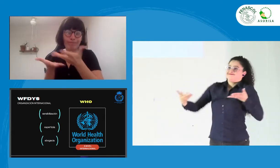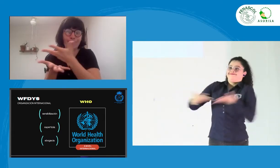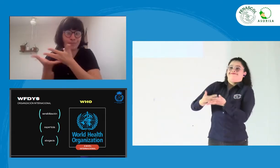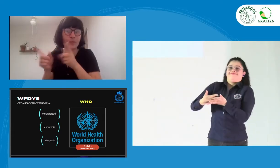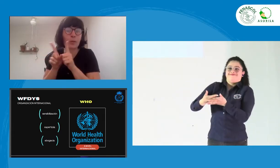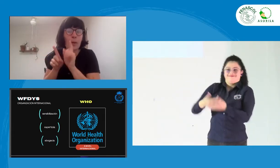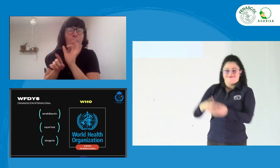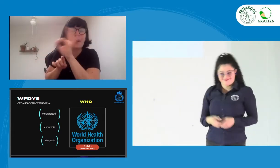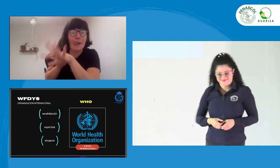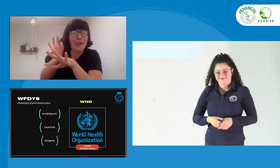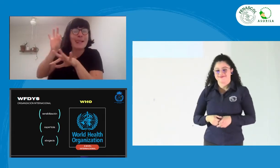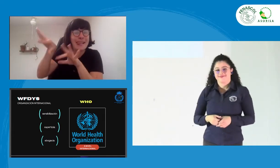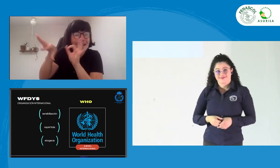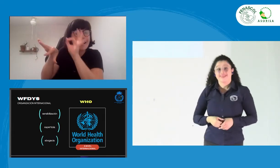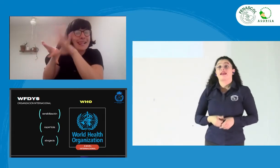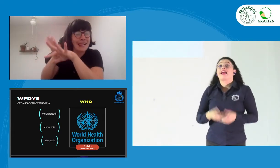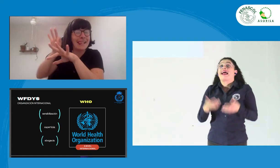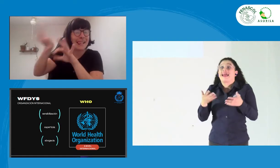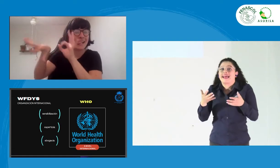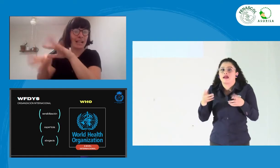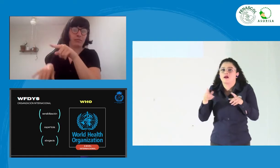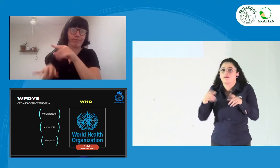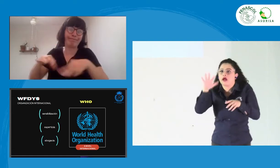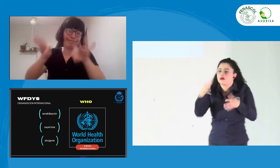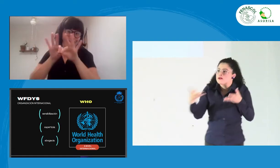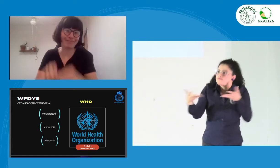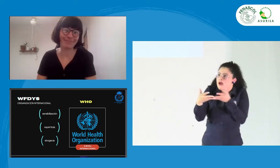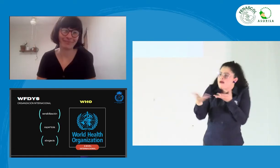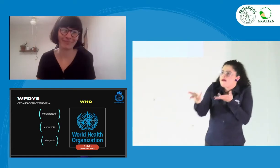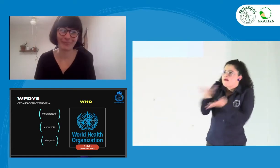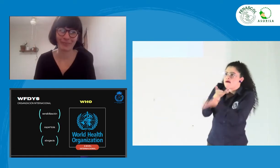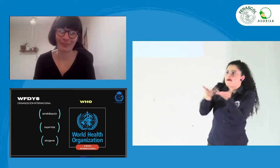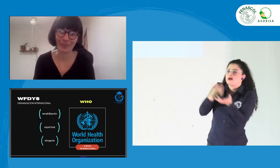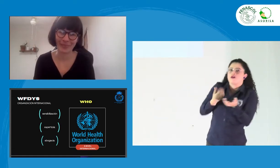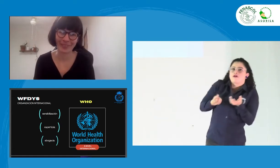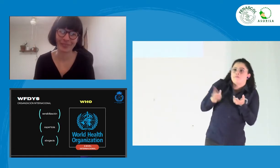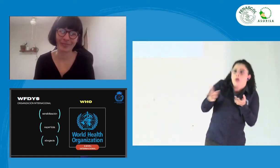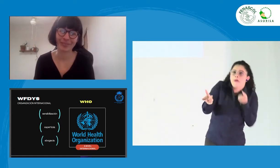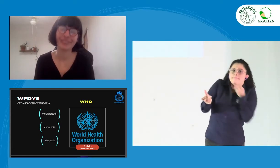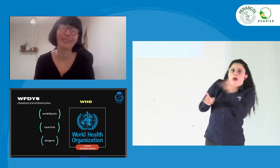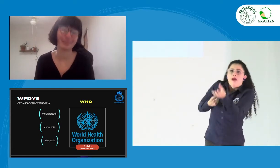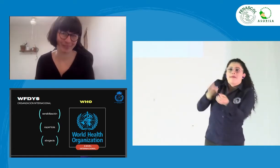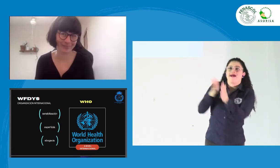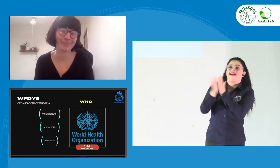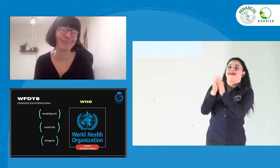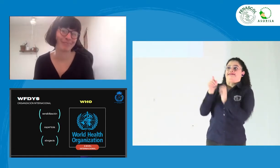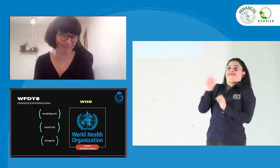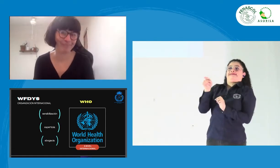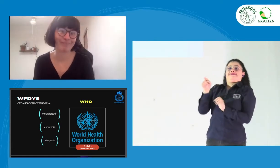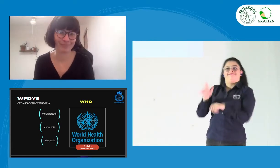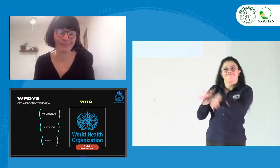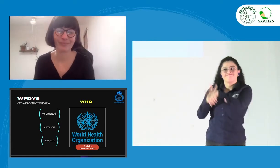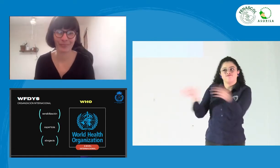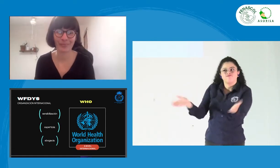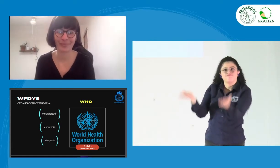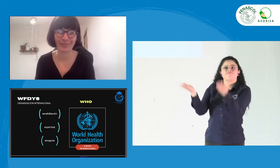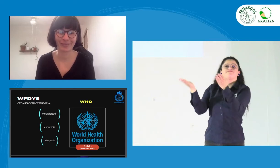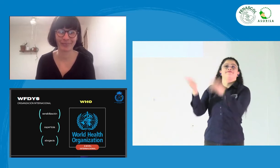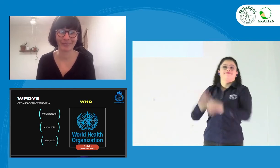Y entonces, al hablar de salud con esta organización internacional, pues fuimos haciendo también esta incidencia.